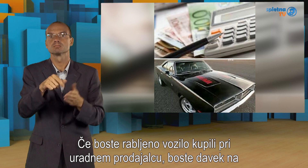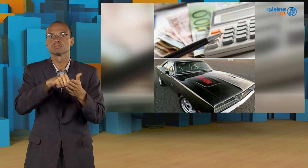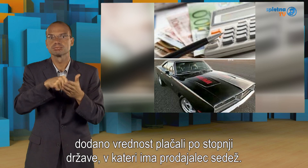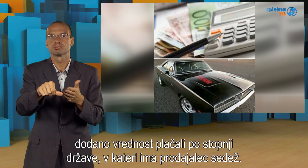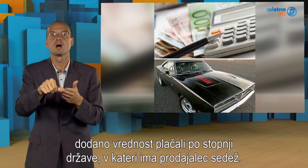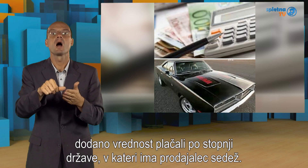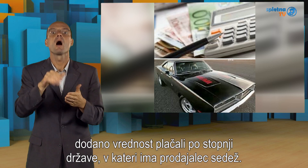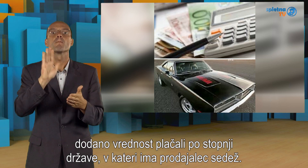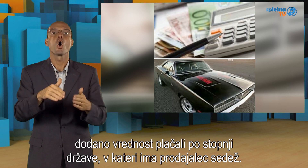prodajalec sedež.